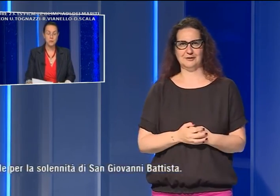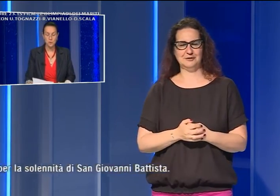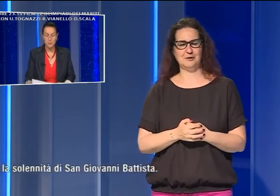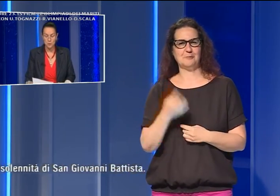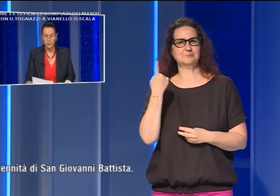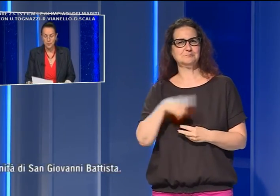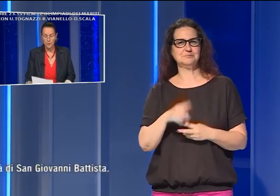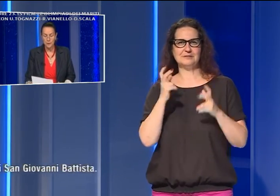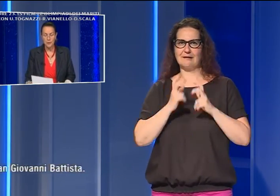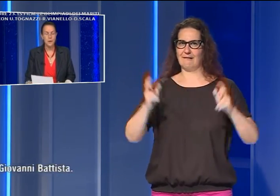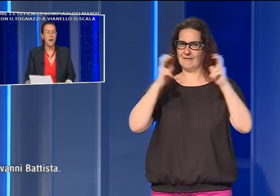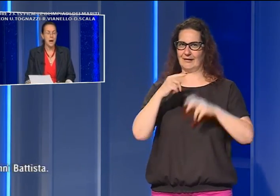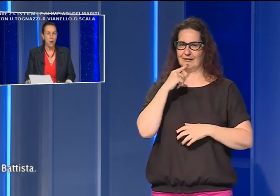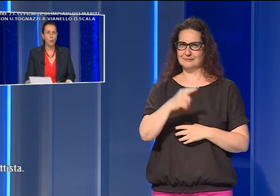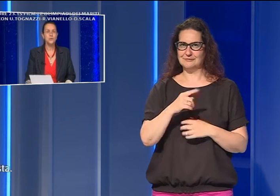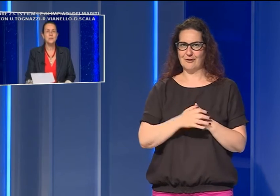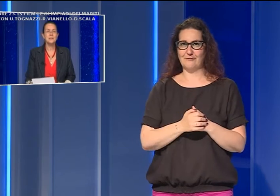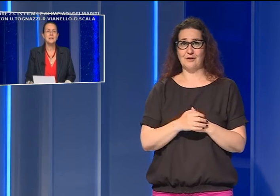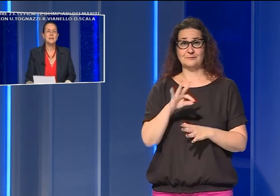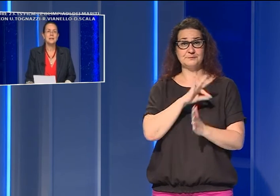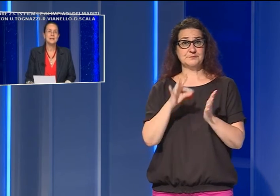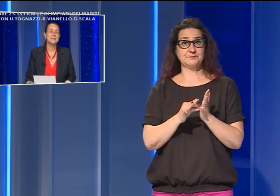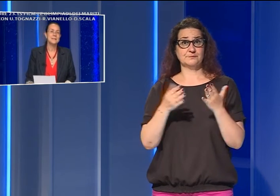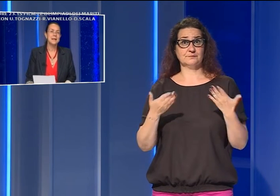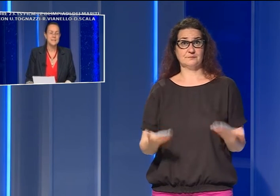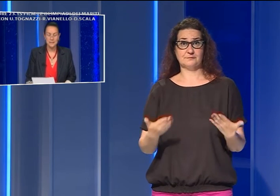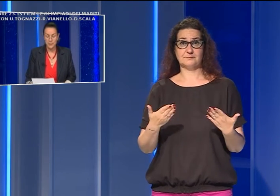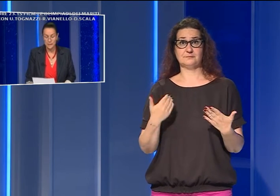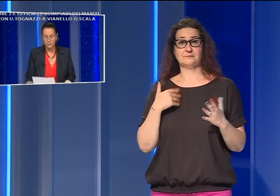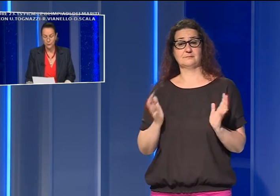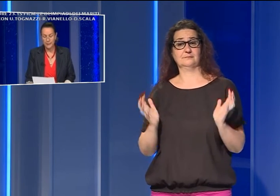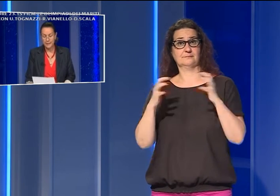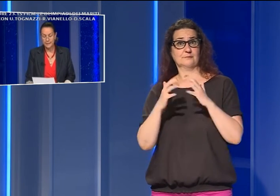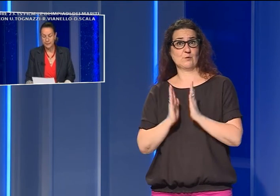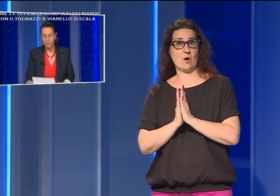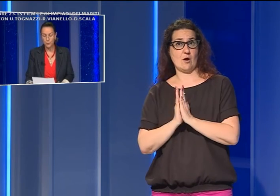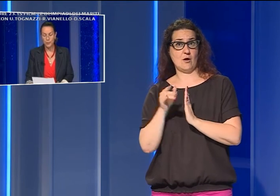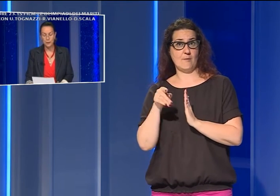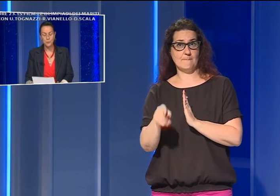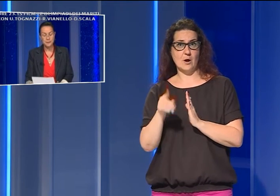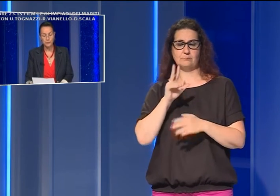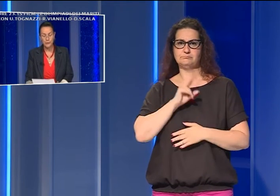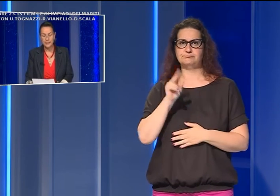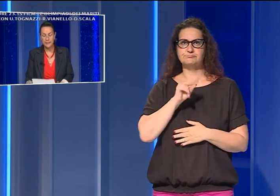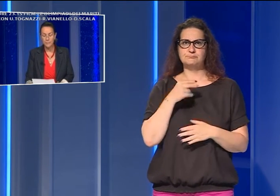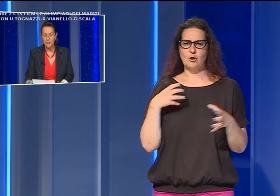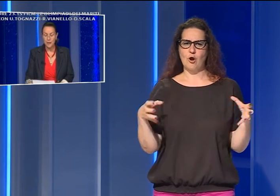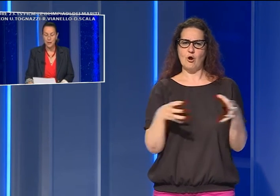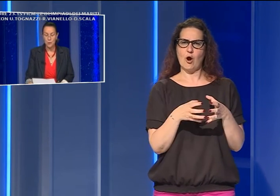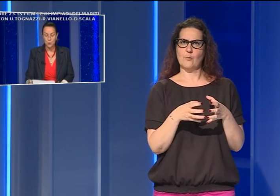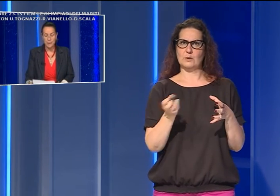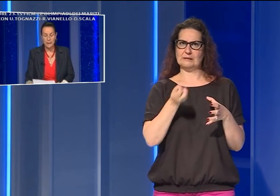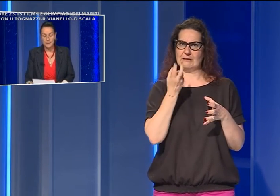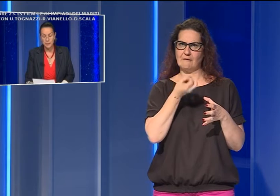parole dell'Arcivescovo che oggi nella Cattedrale Santa Maria del Fiore ha anche detto per la comunità fiorentina